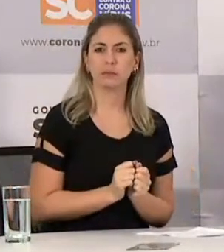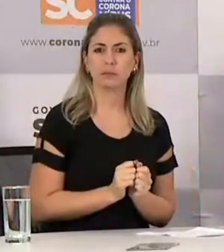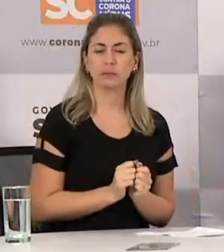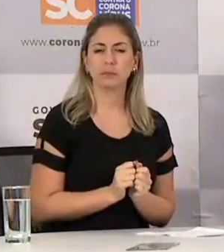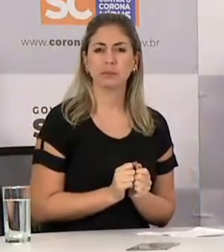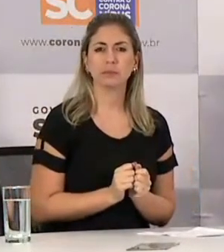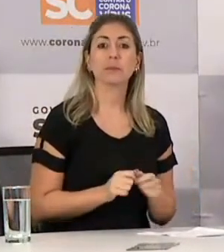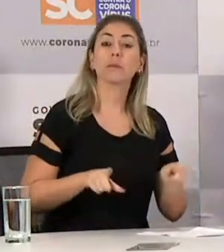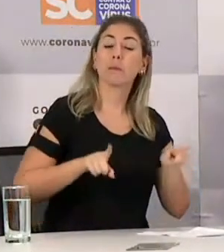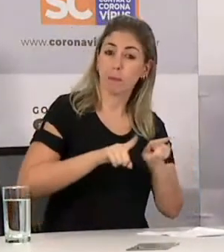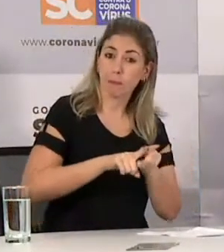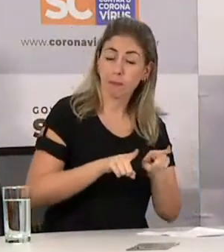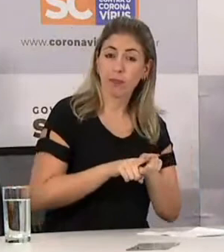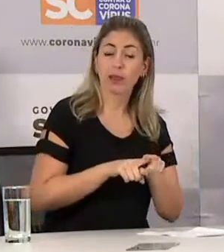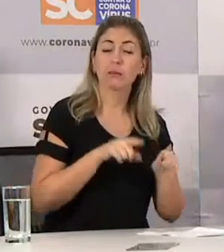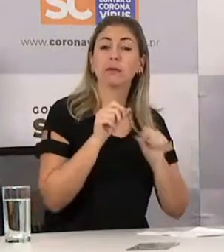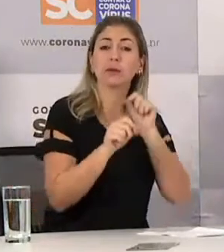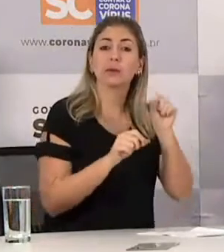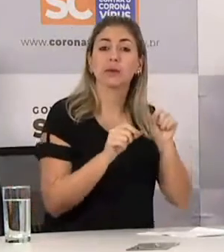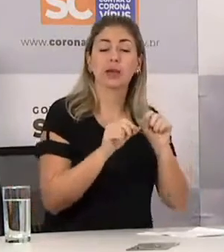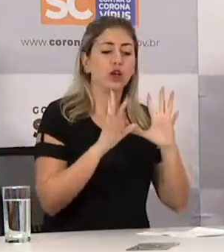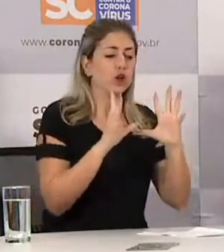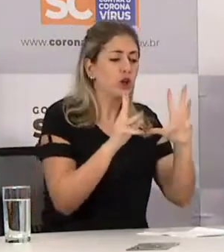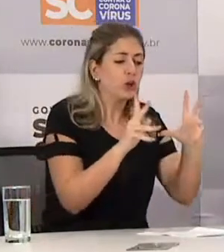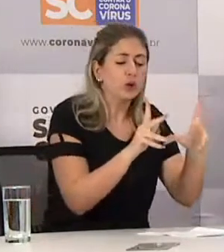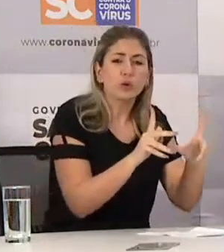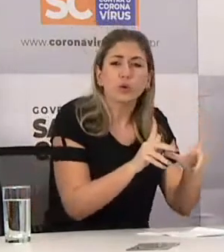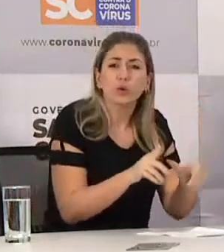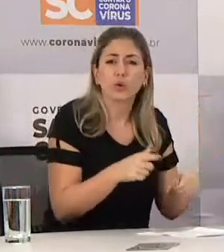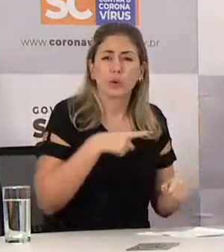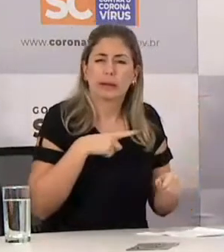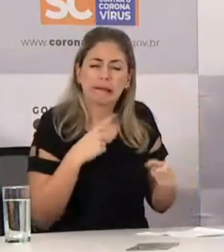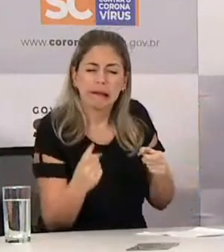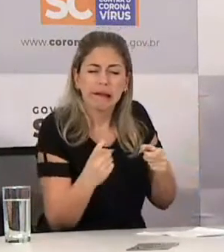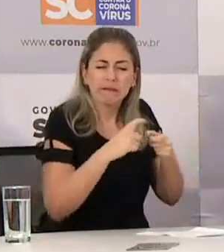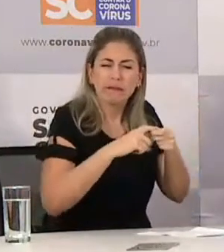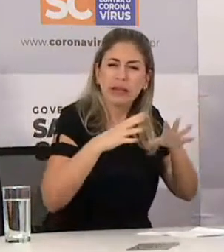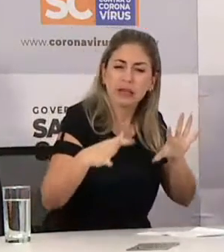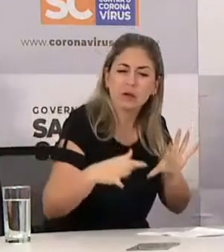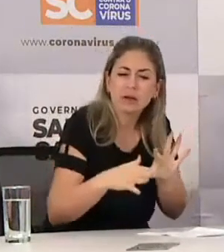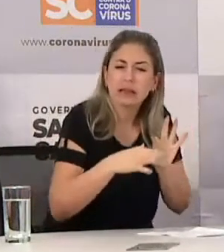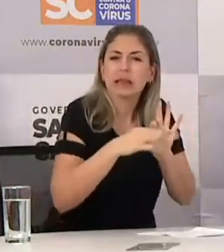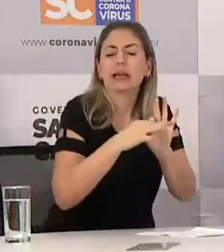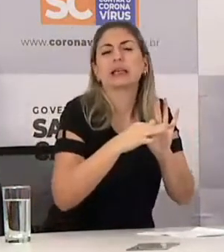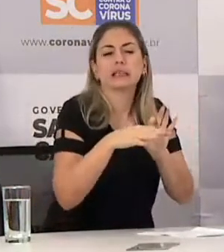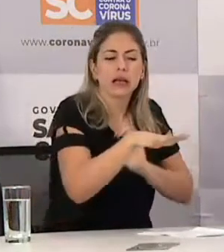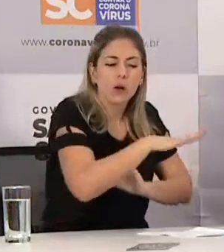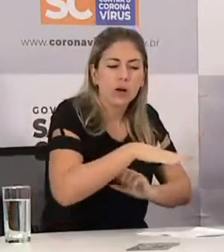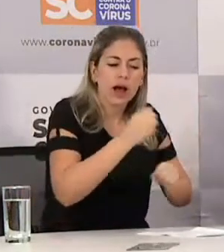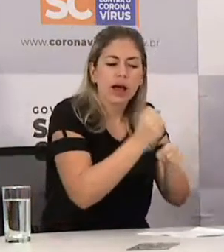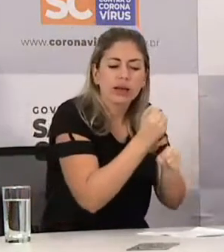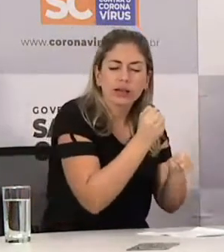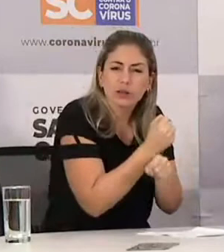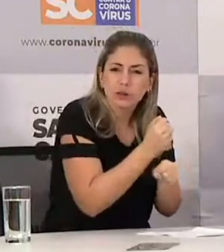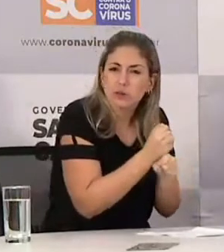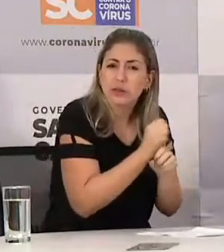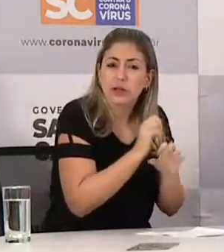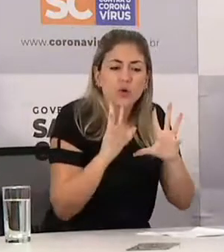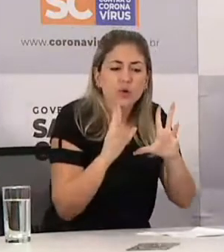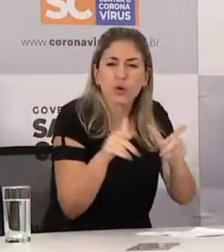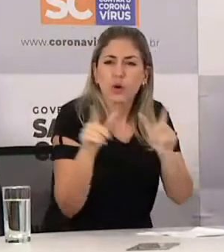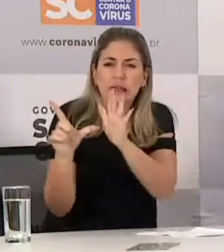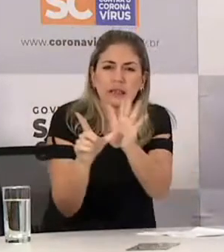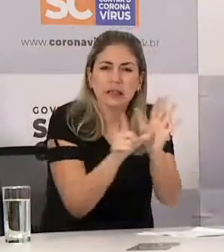esse ramo de atividade, é toda a cadeia produtiva da construção civil, assim entendida como também autorização para